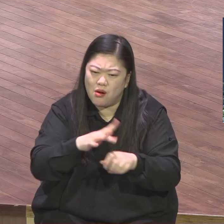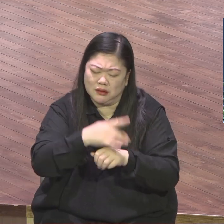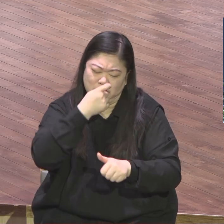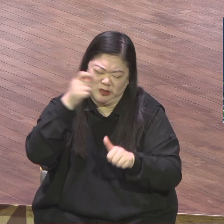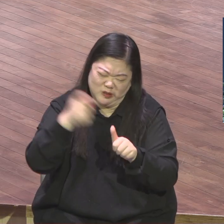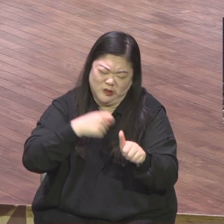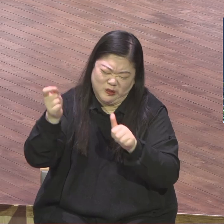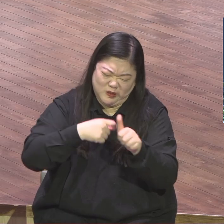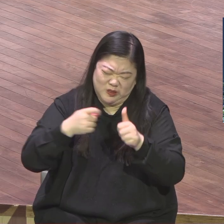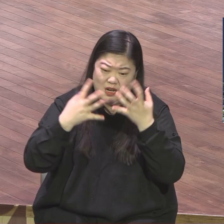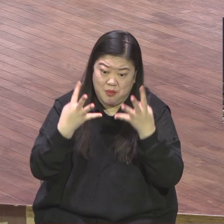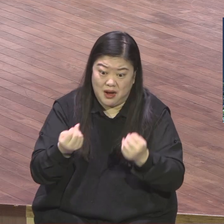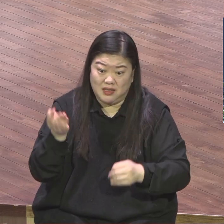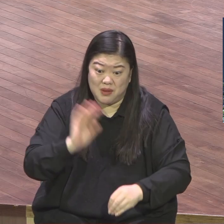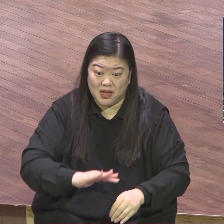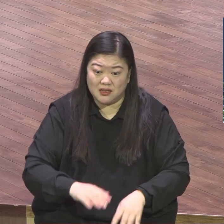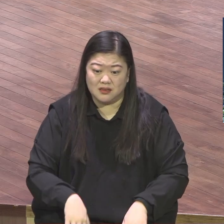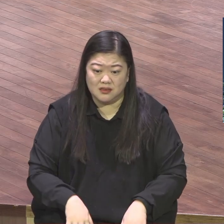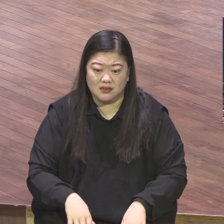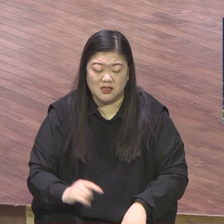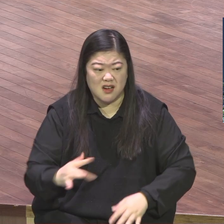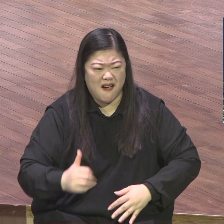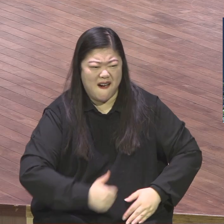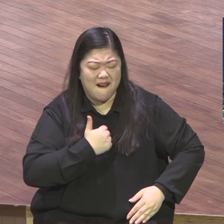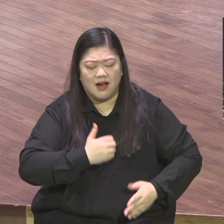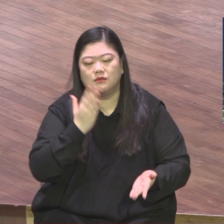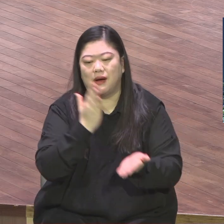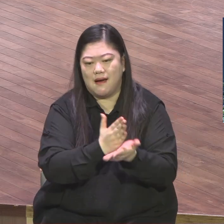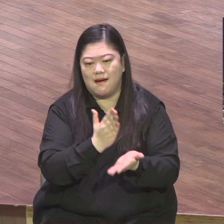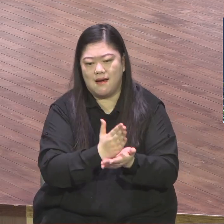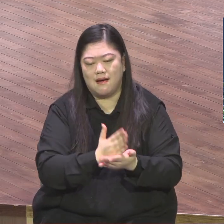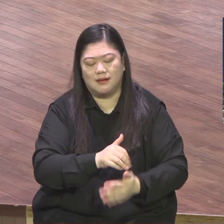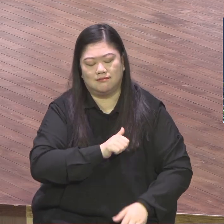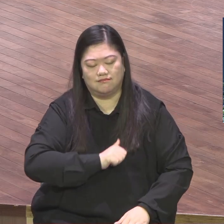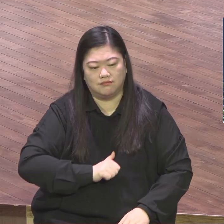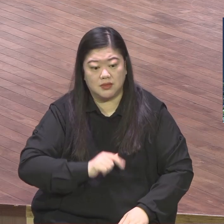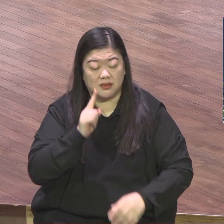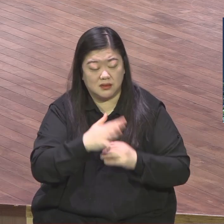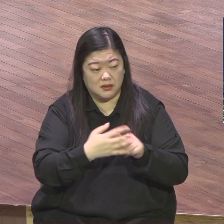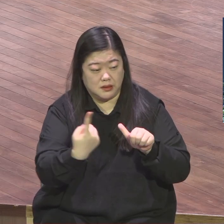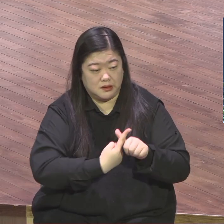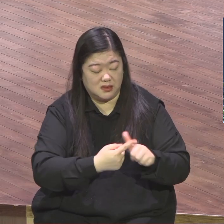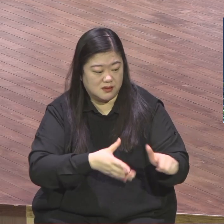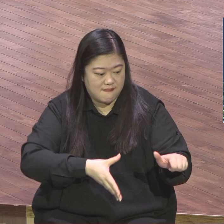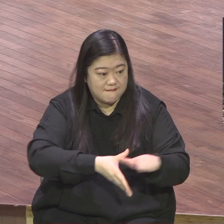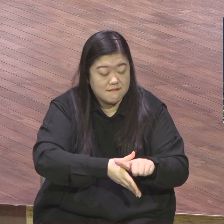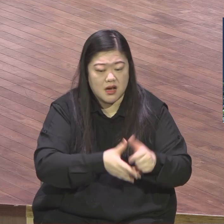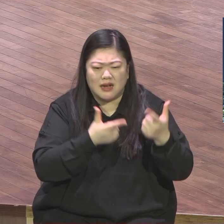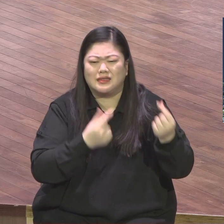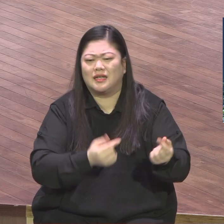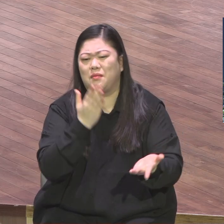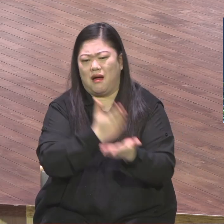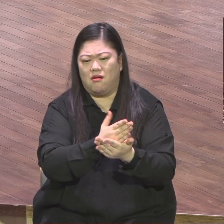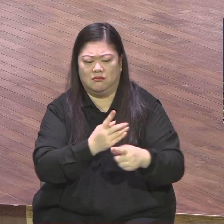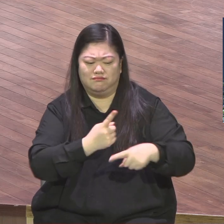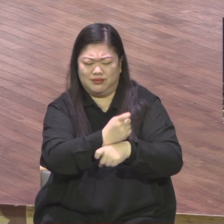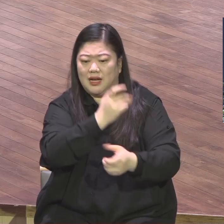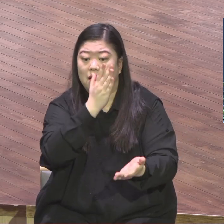그들에게 반응해서는 안 된다 같이 욕하고 싸우면 안 돼 이 제키 로빈스는 한 성격 하나의